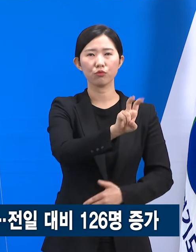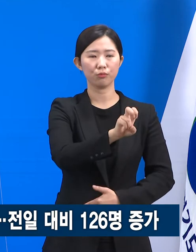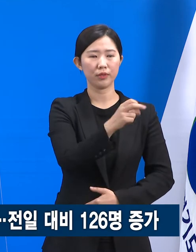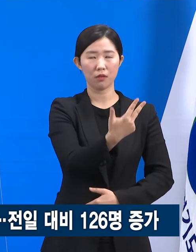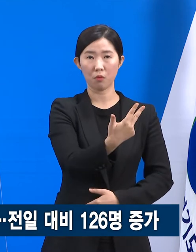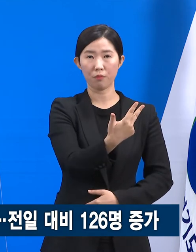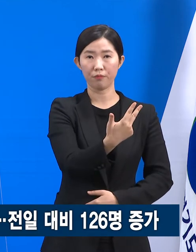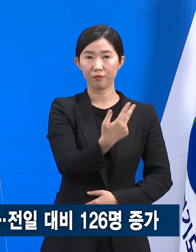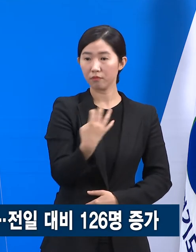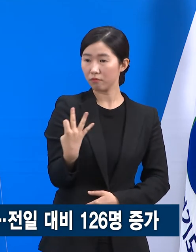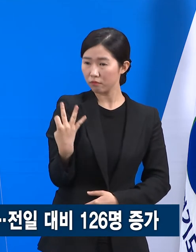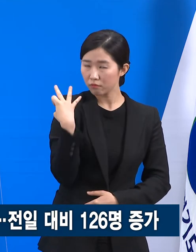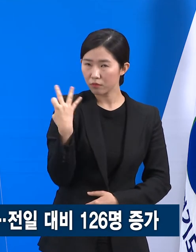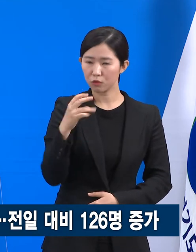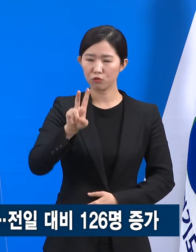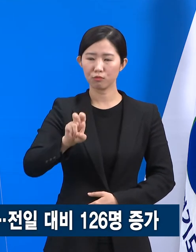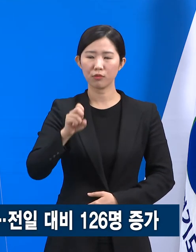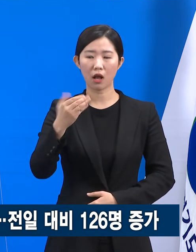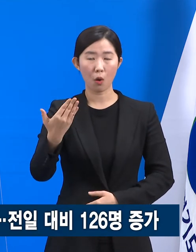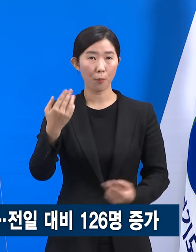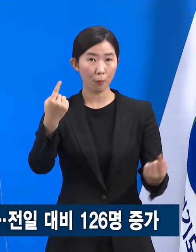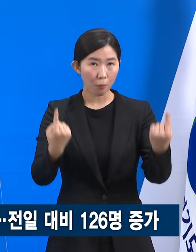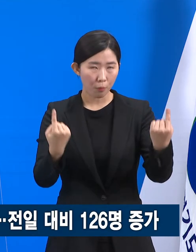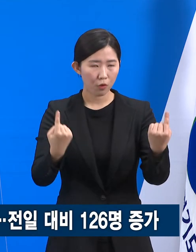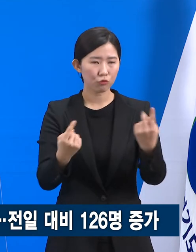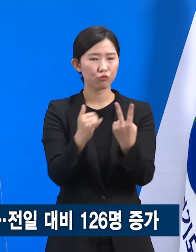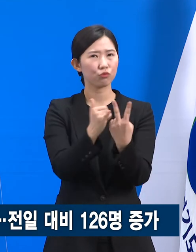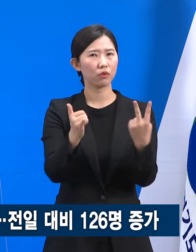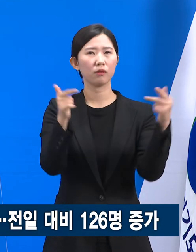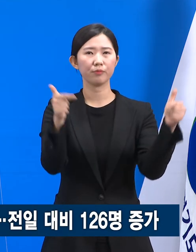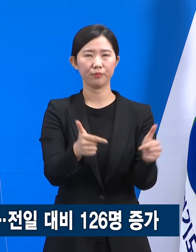전주 29명 대비 2명 정도 증가하였습니다.